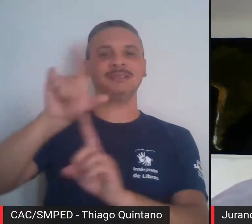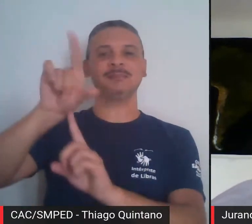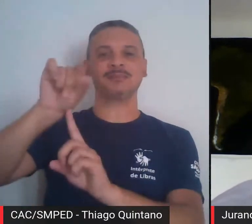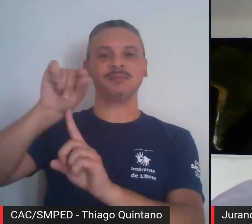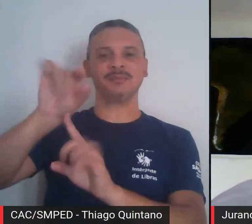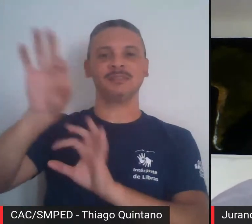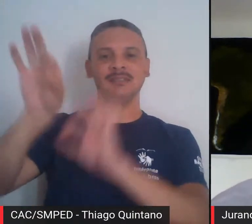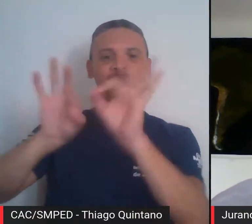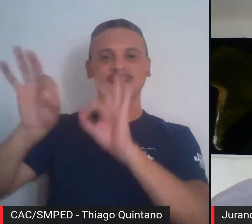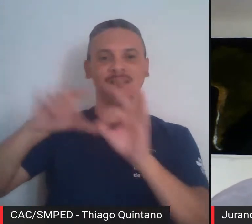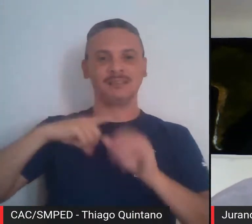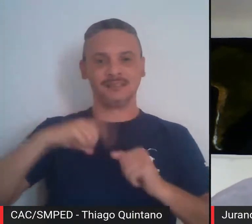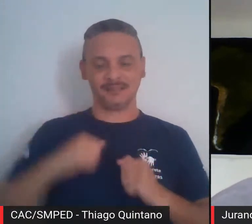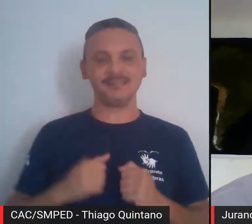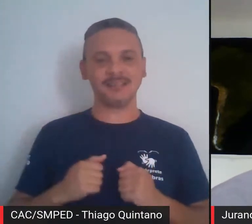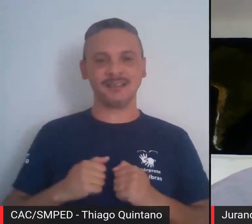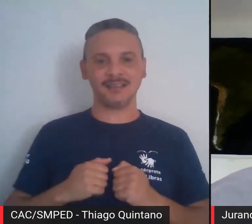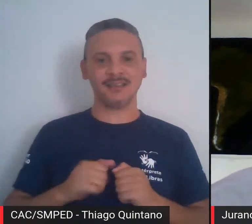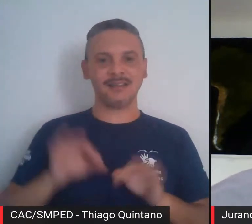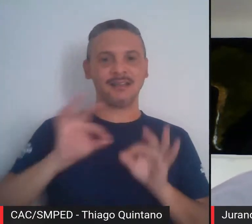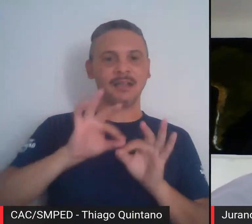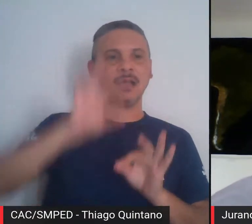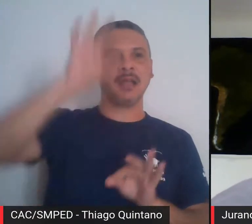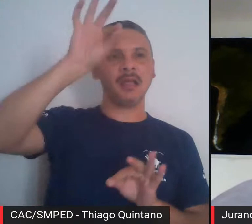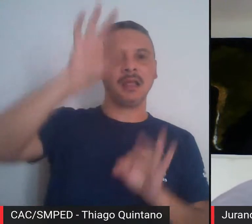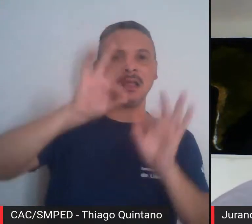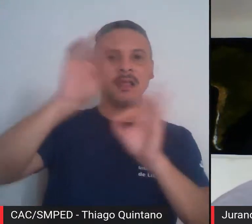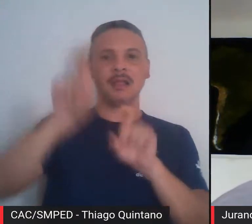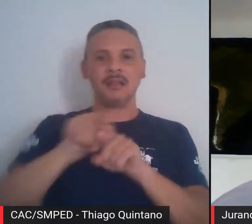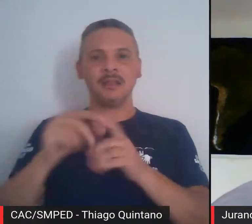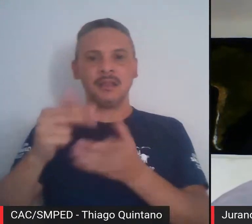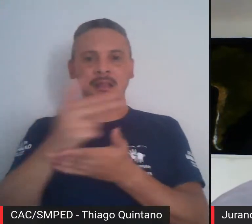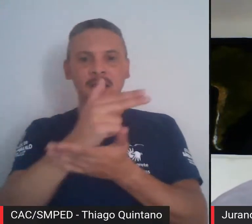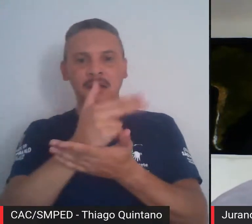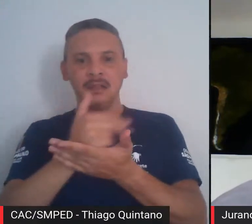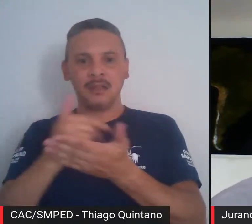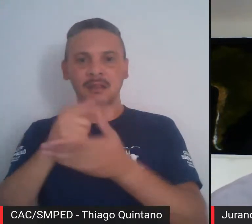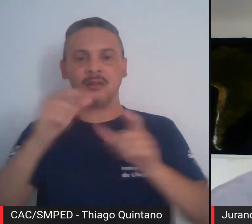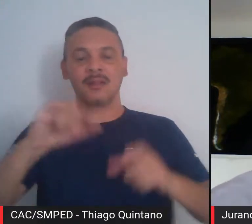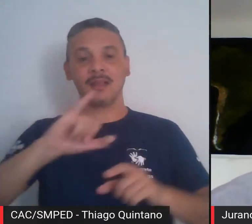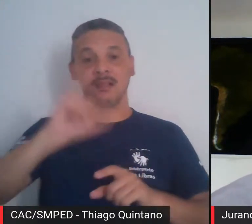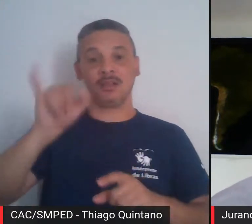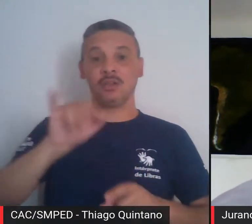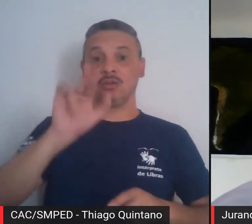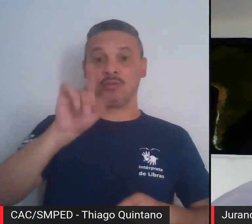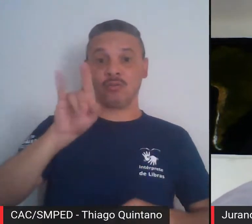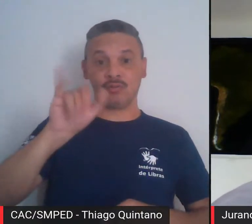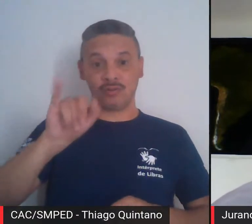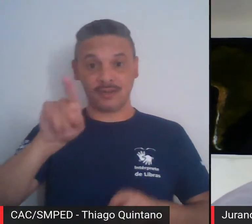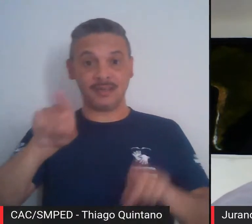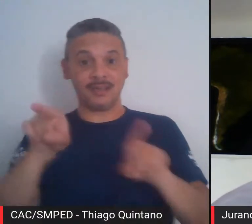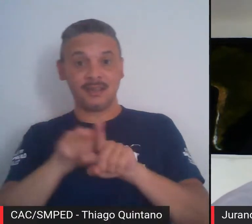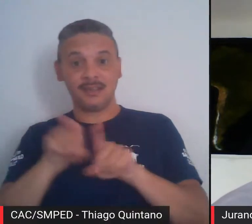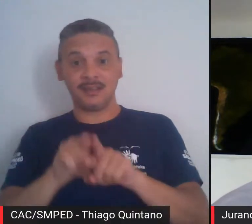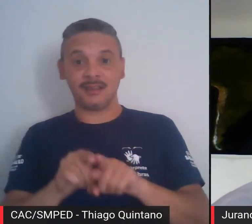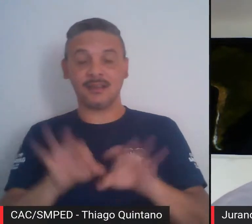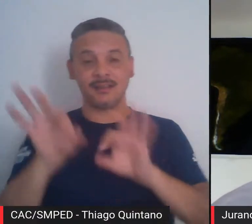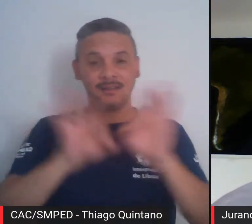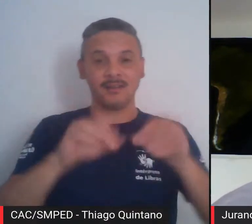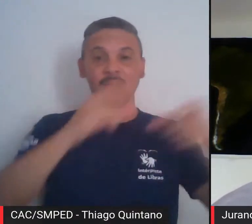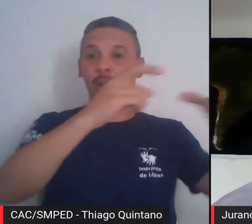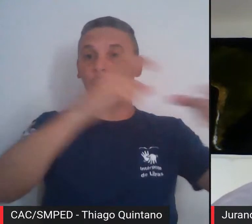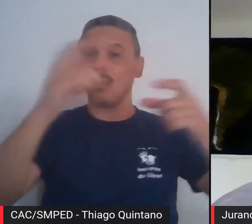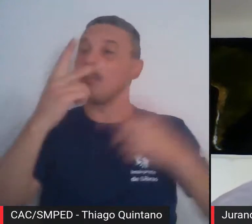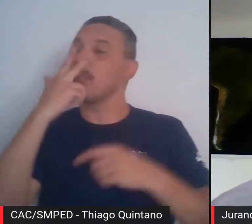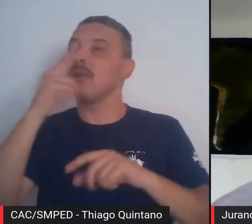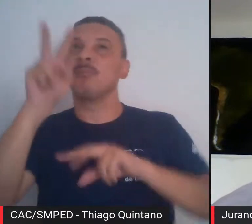ali em Araçariguama, tem outra réplica, lá em Jundiaí, e tem outra réplica, lá em São Roques,